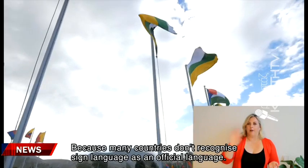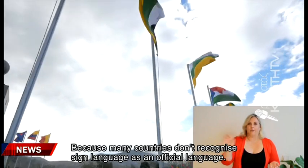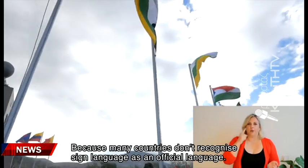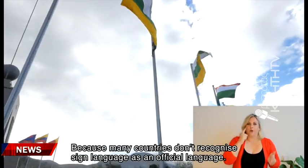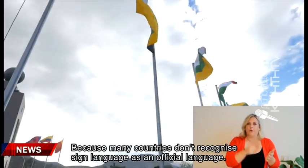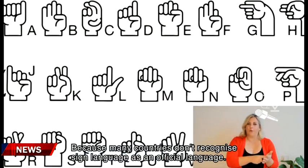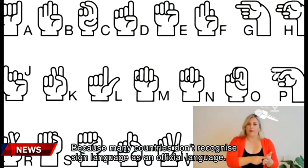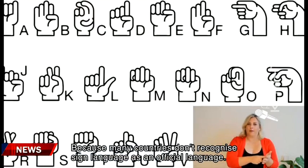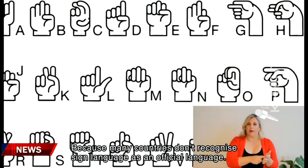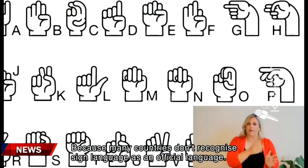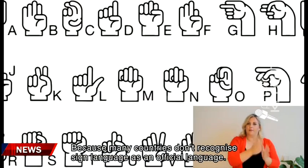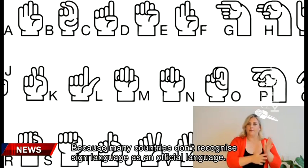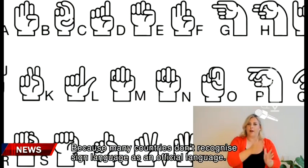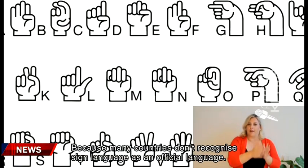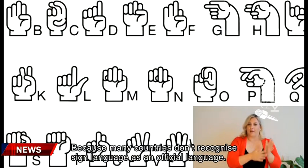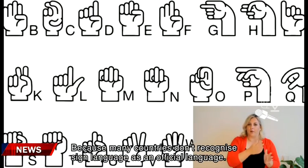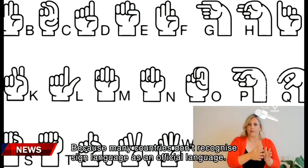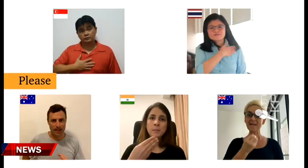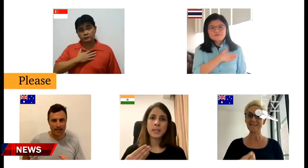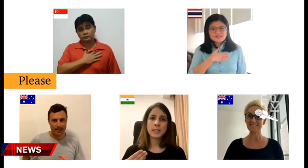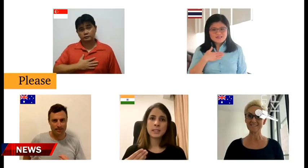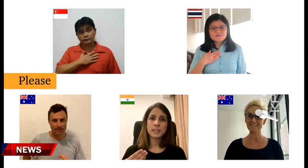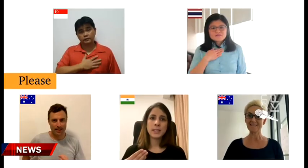ευκολότερο καινοτόμο και τεχνολογικά προχωρημένο τρόπο.